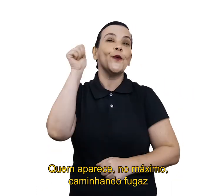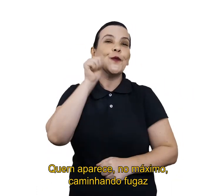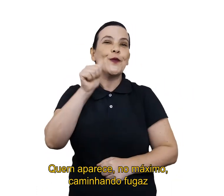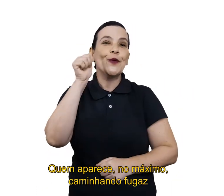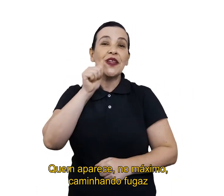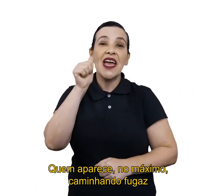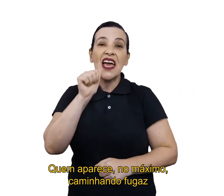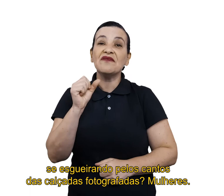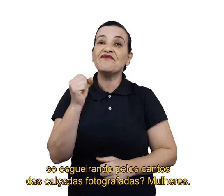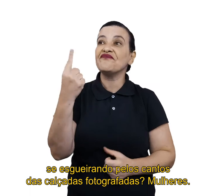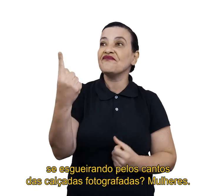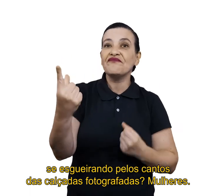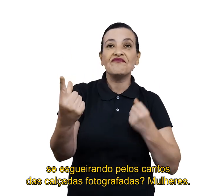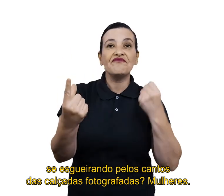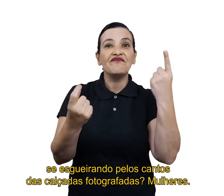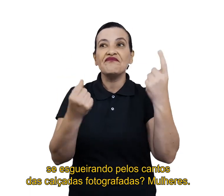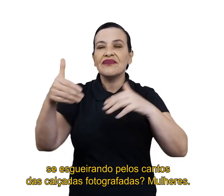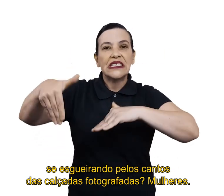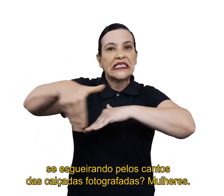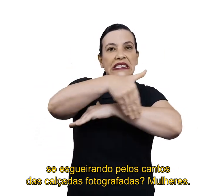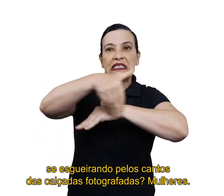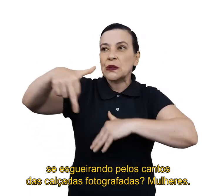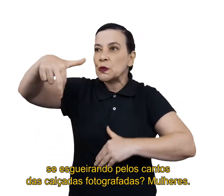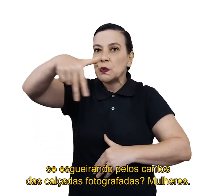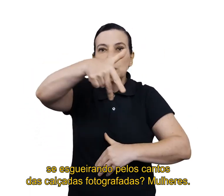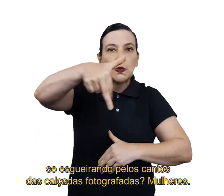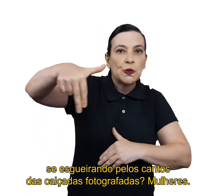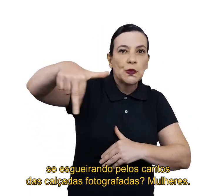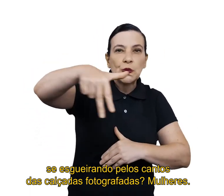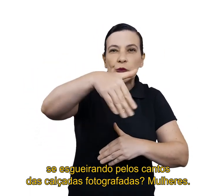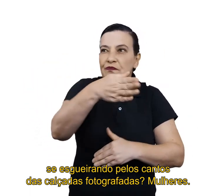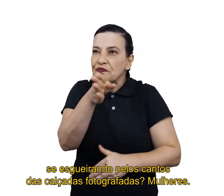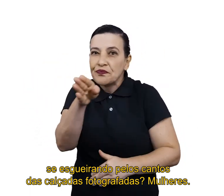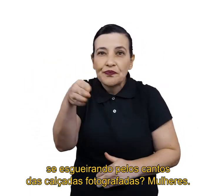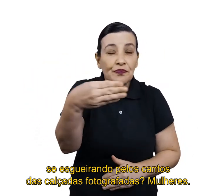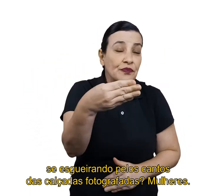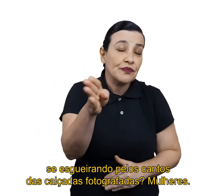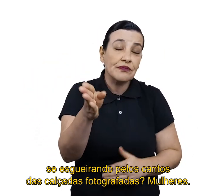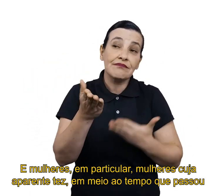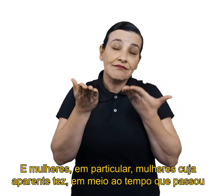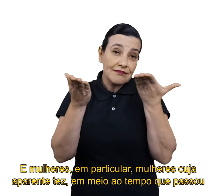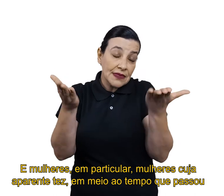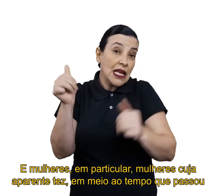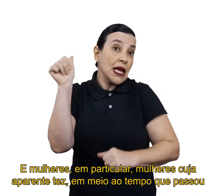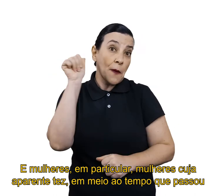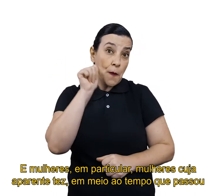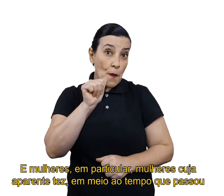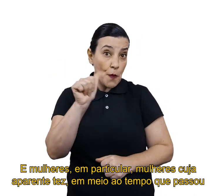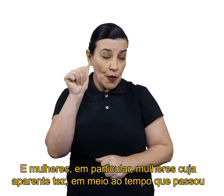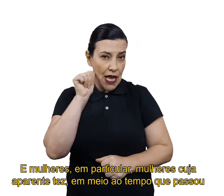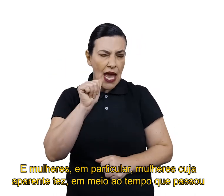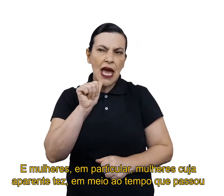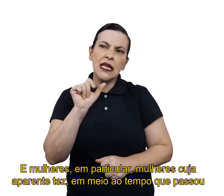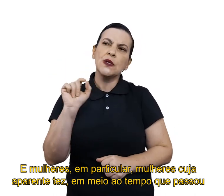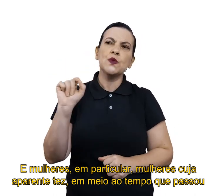caminhando fugaz, se esgueirando pelos cantos das calçadas fotografadas? Mulheres, e,